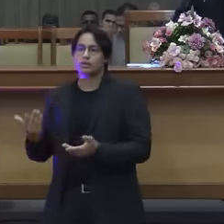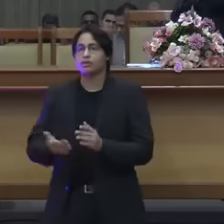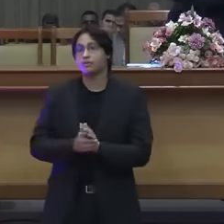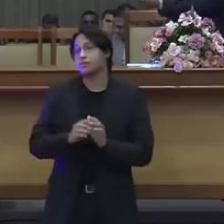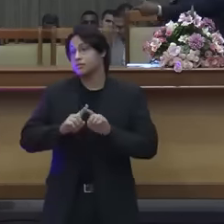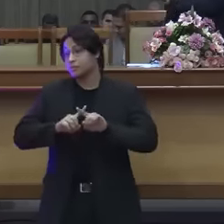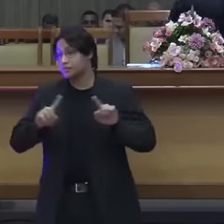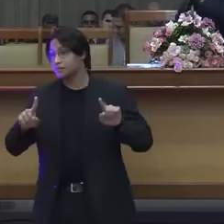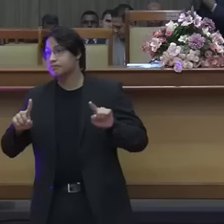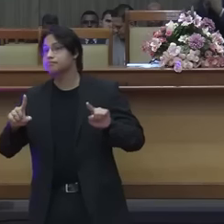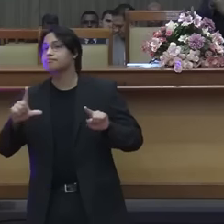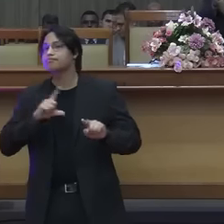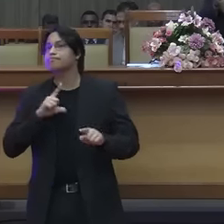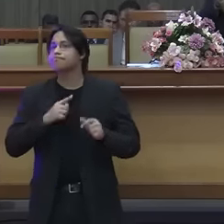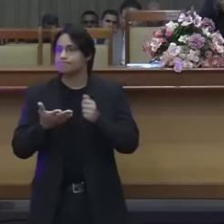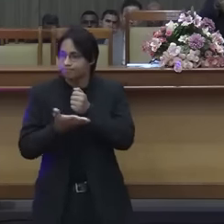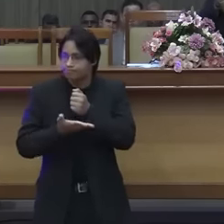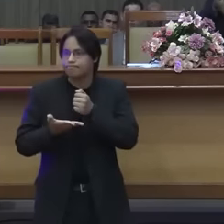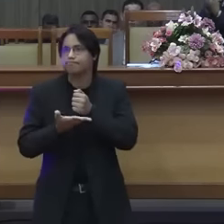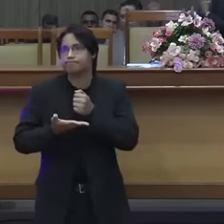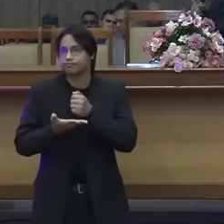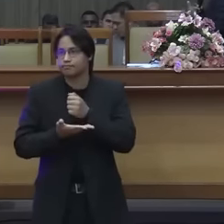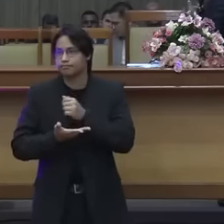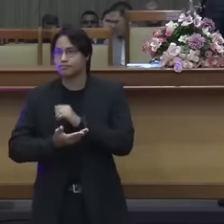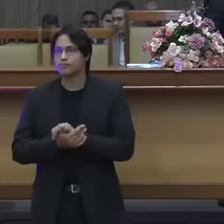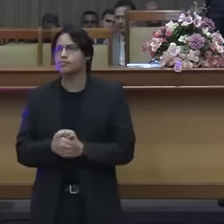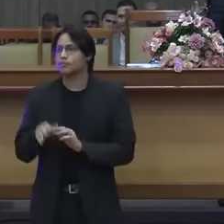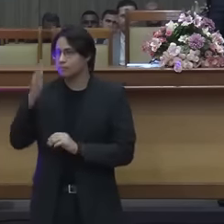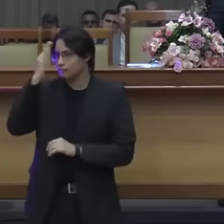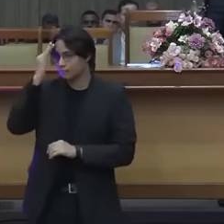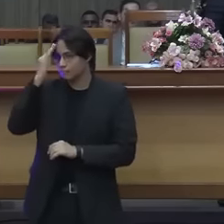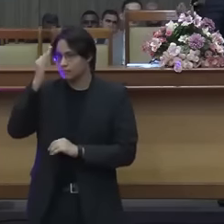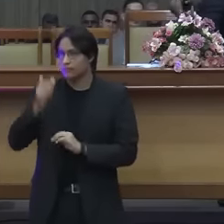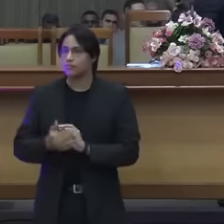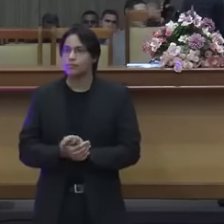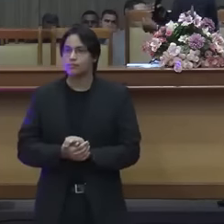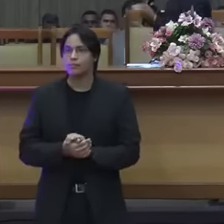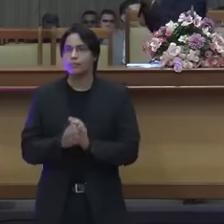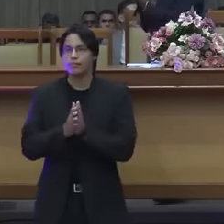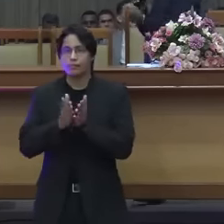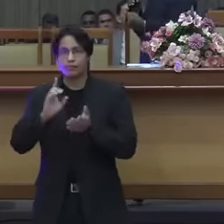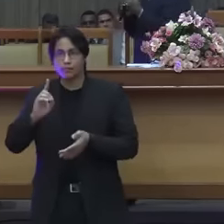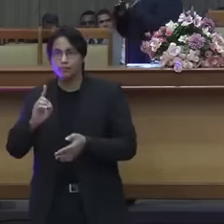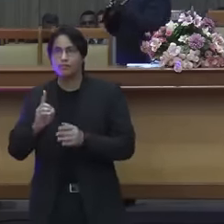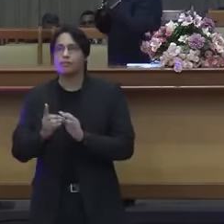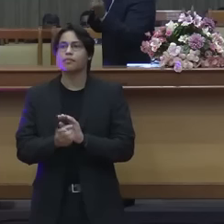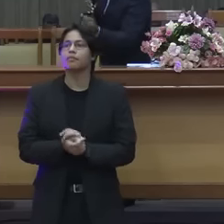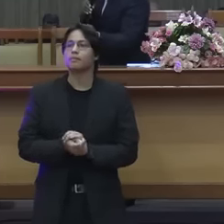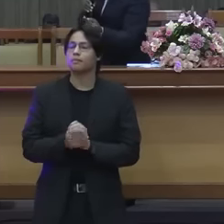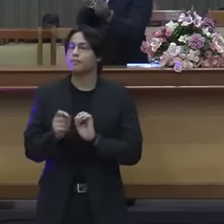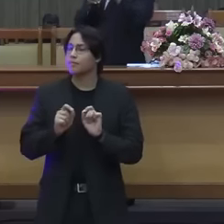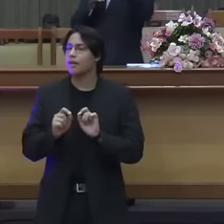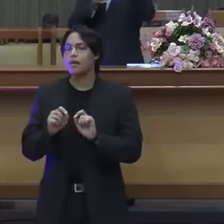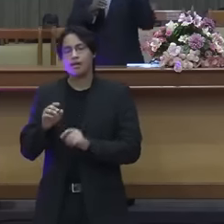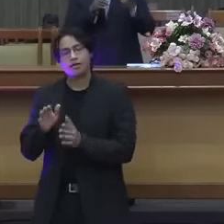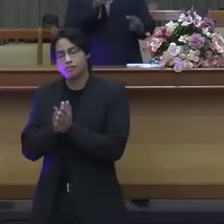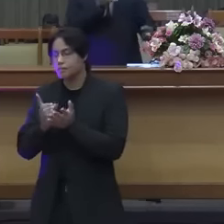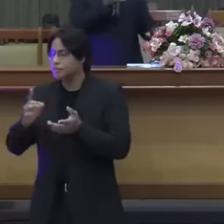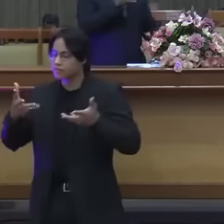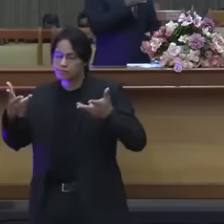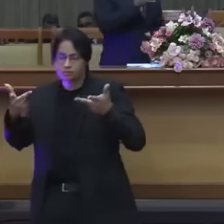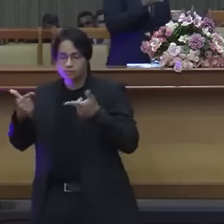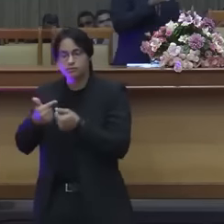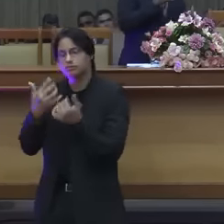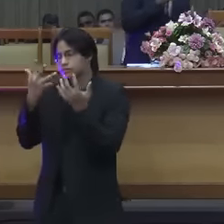princípio naquele ensino. Vocês entenderam? A Bíblia, ela é tão linda, ela é tão